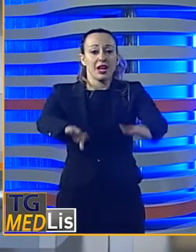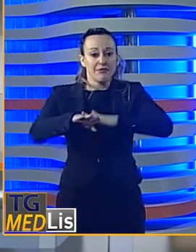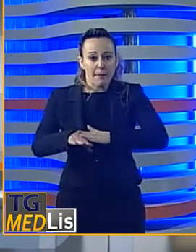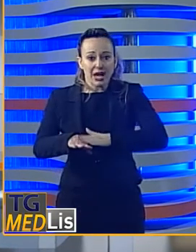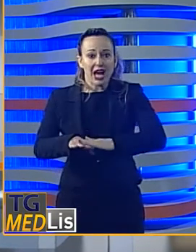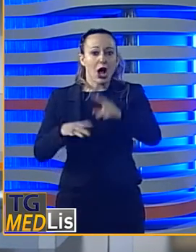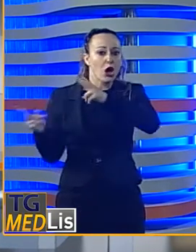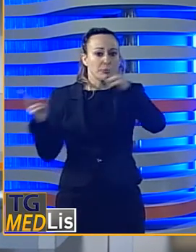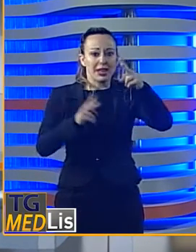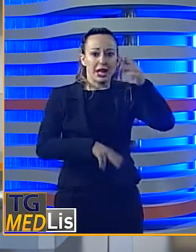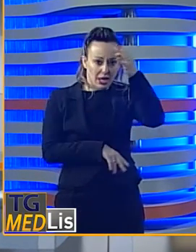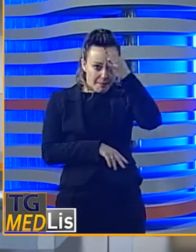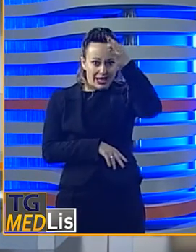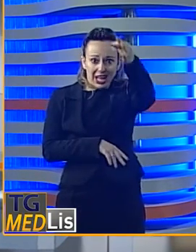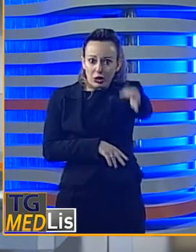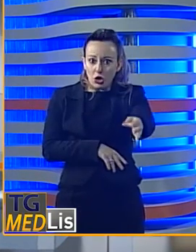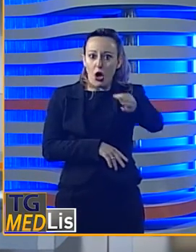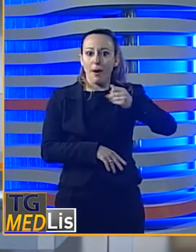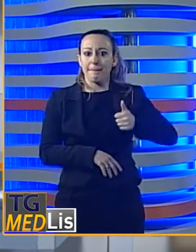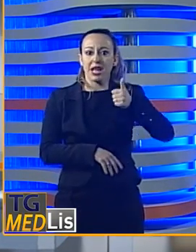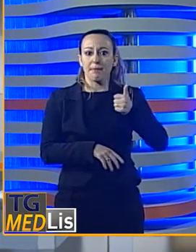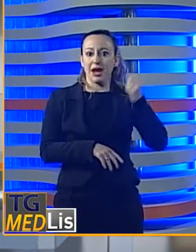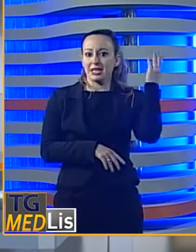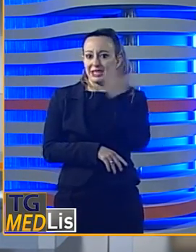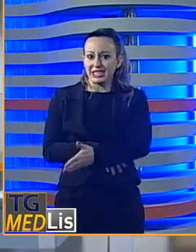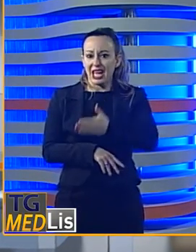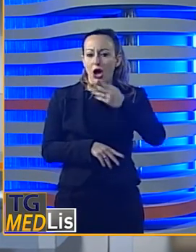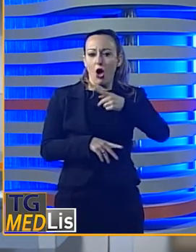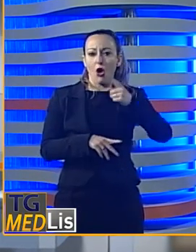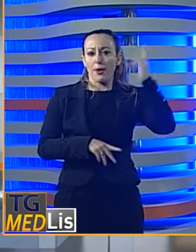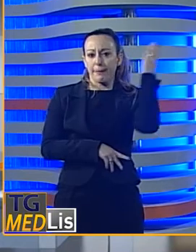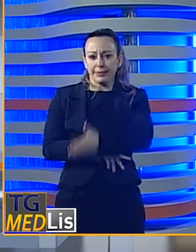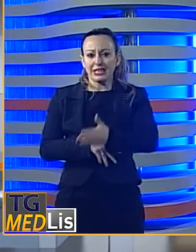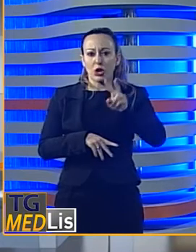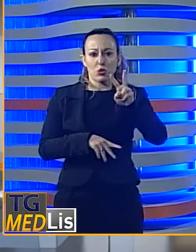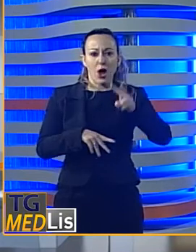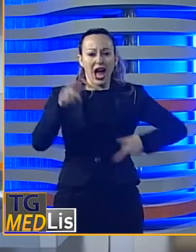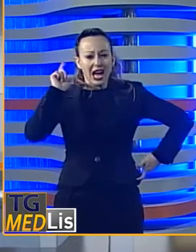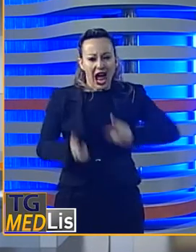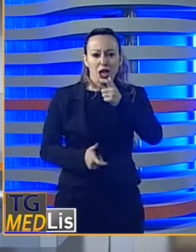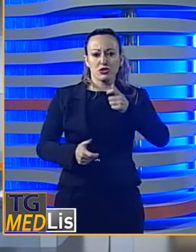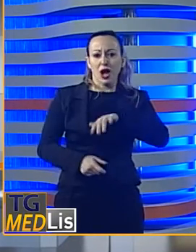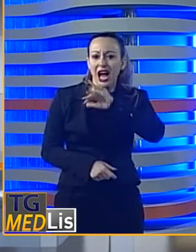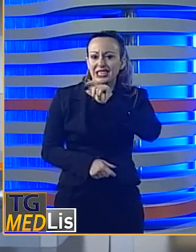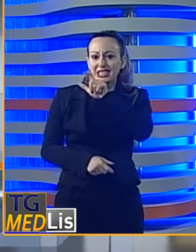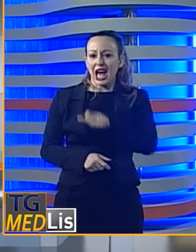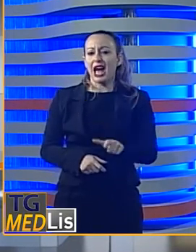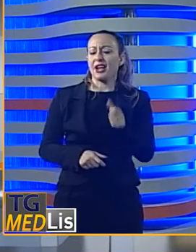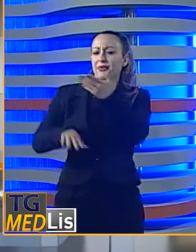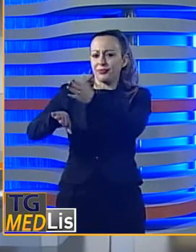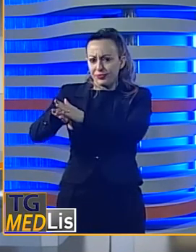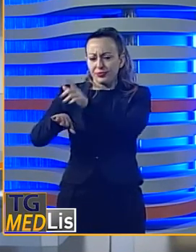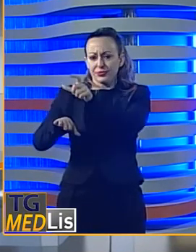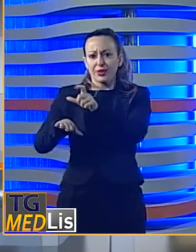Un'infermiera dell'ospedale di Partinico è stata prima minacciata e poi colpita con due calci da un paziente.